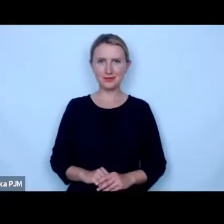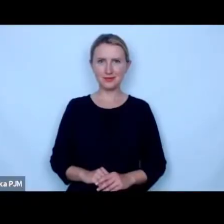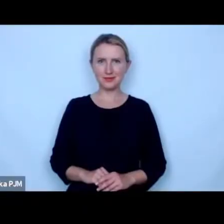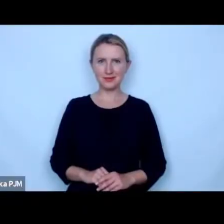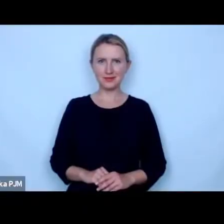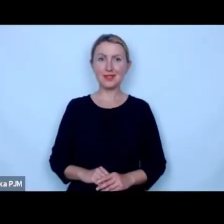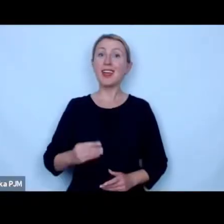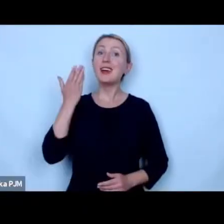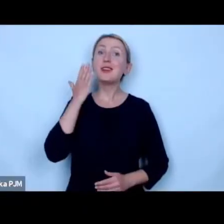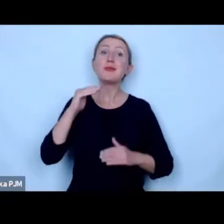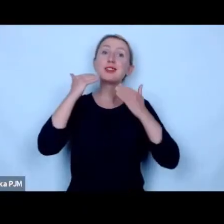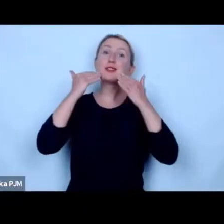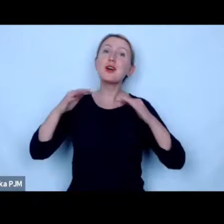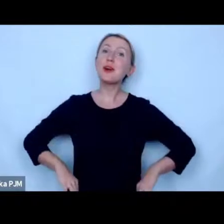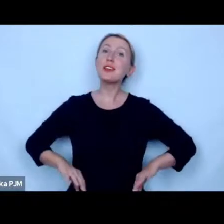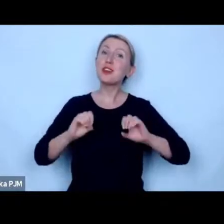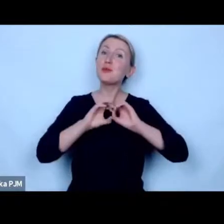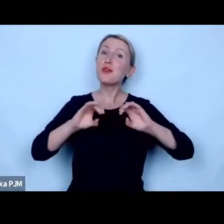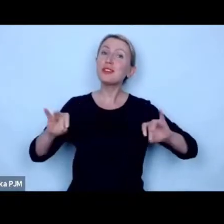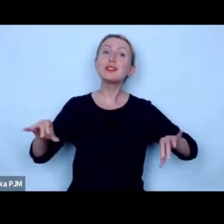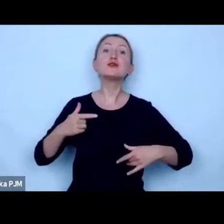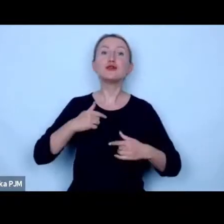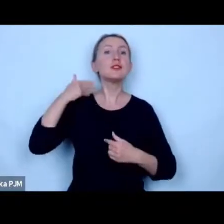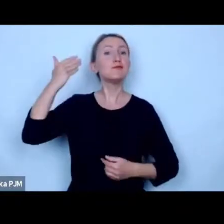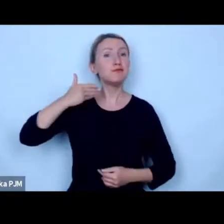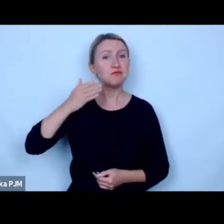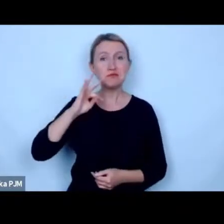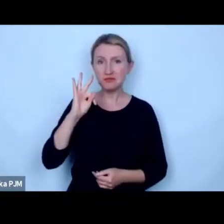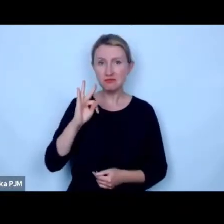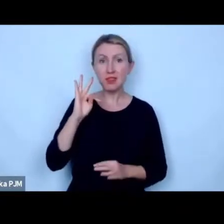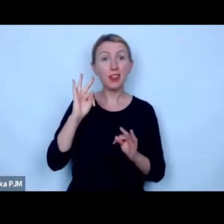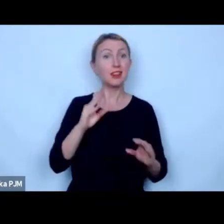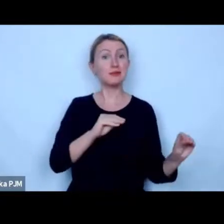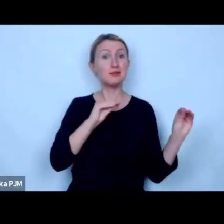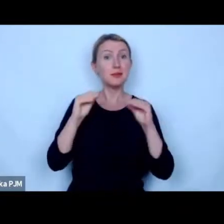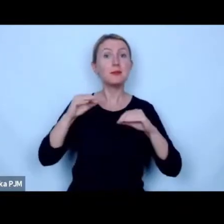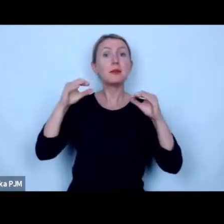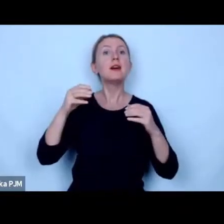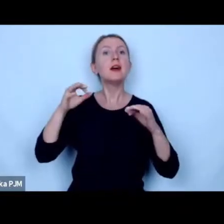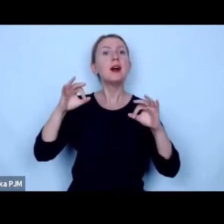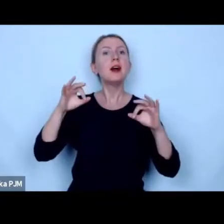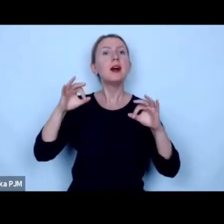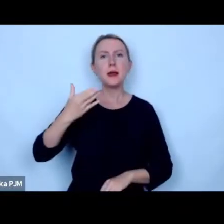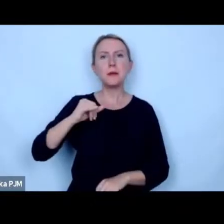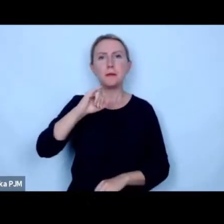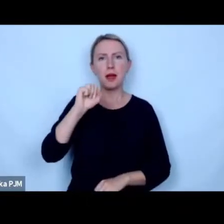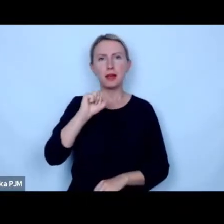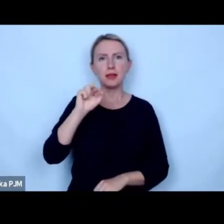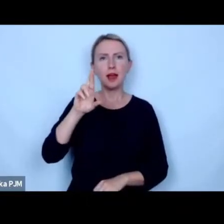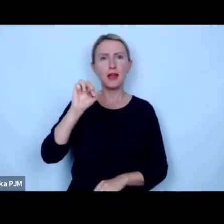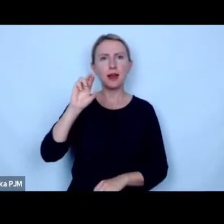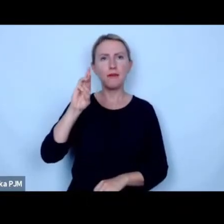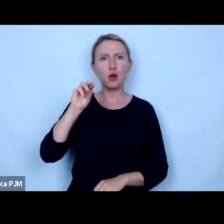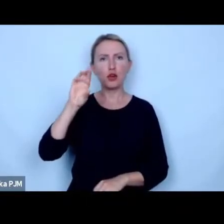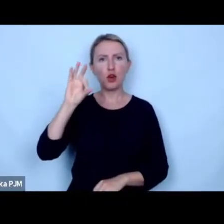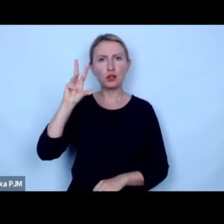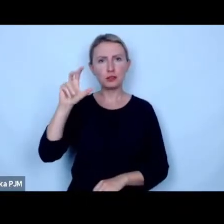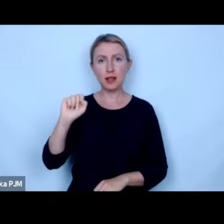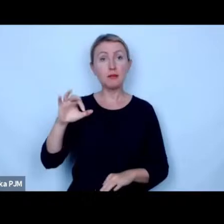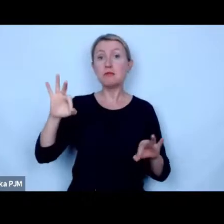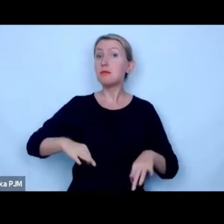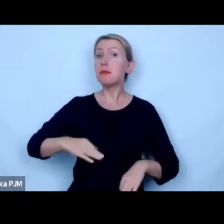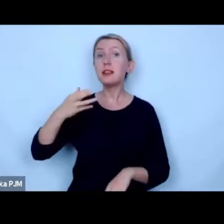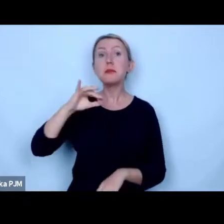bardzo dziękuję Panie Profesorze za zabranie głosu przejdę teraz do Pani Maji Jaworowskiej Pani Maju